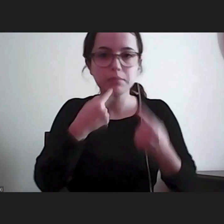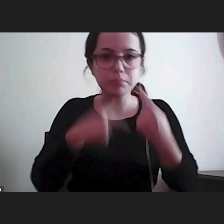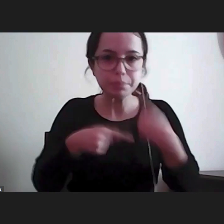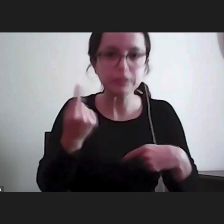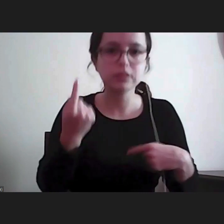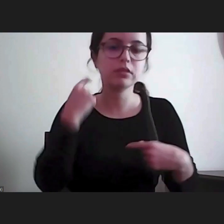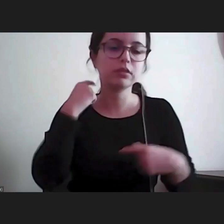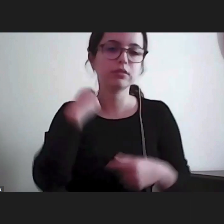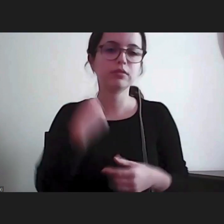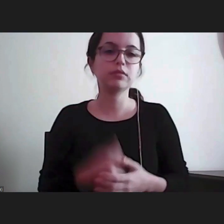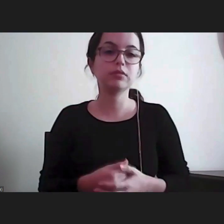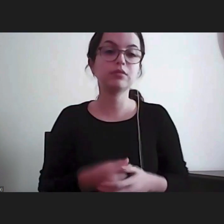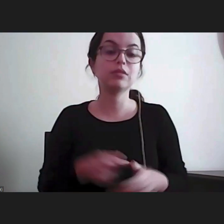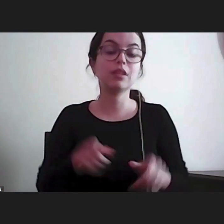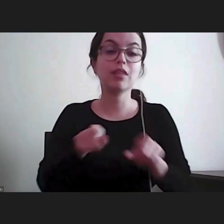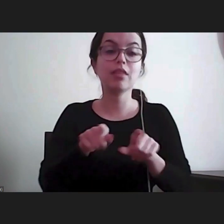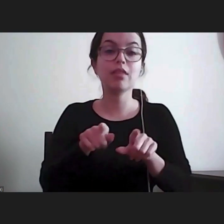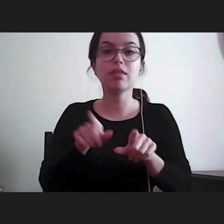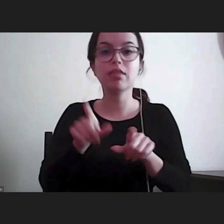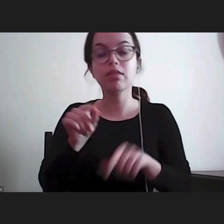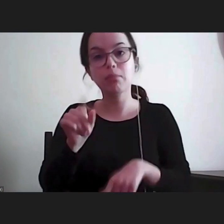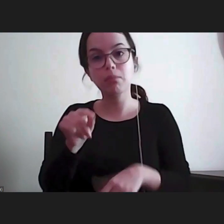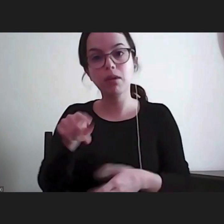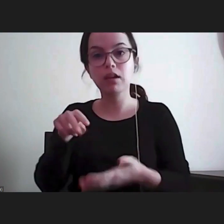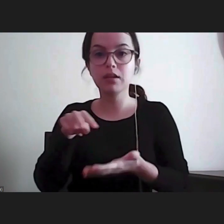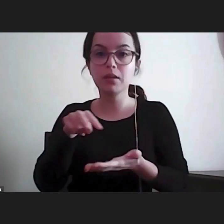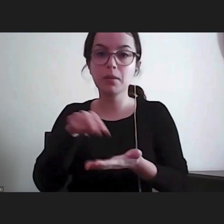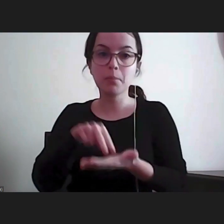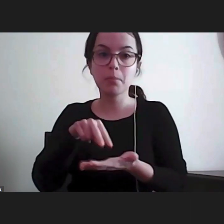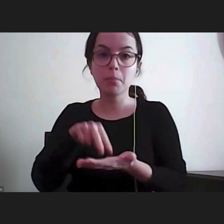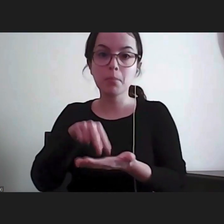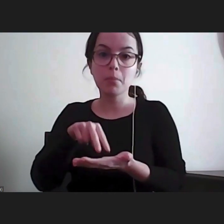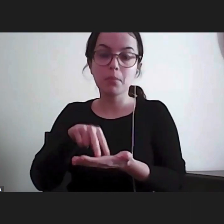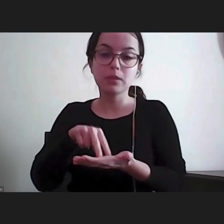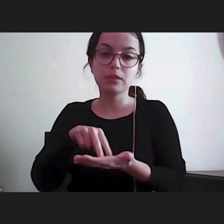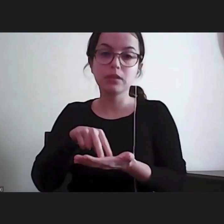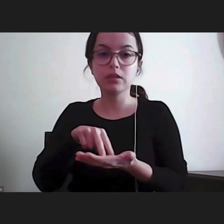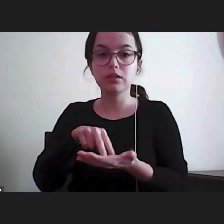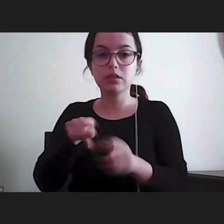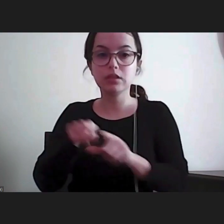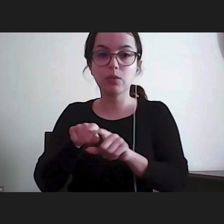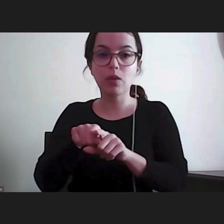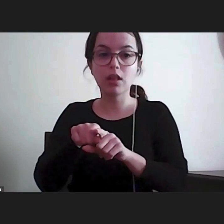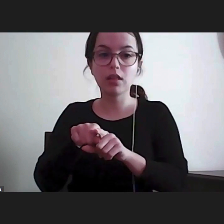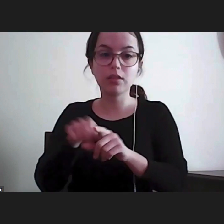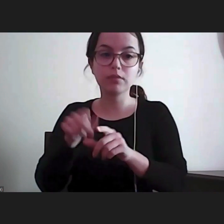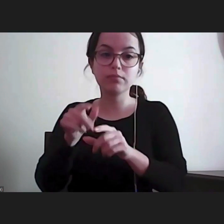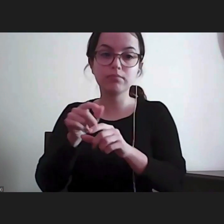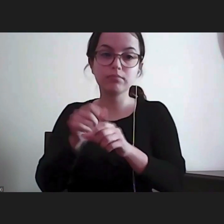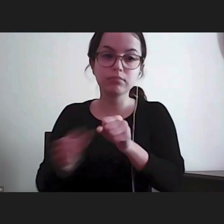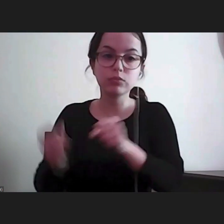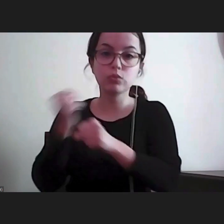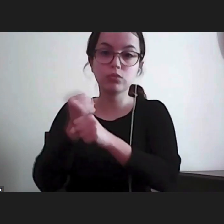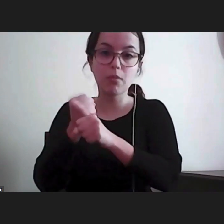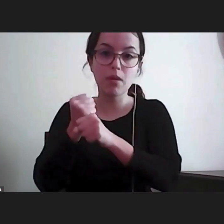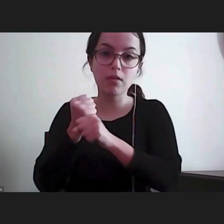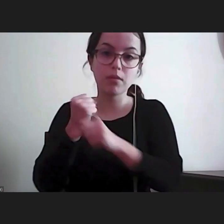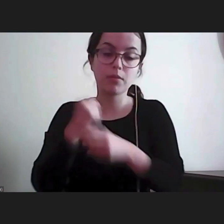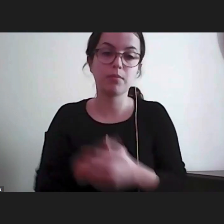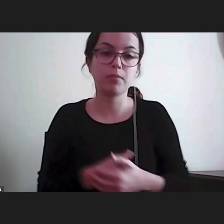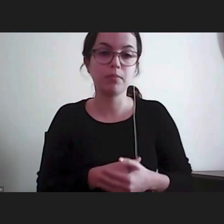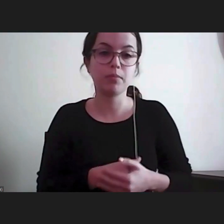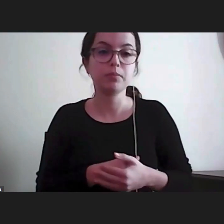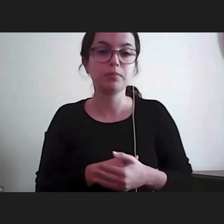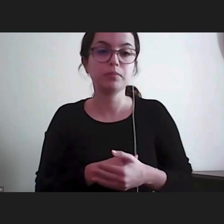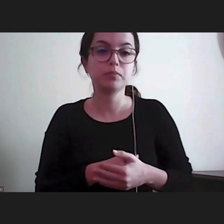e posiciona-se face aos poderes públicos. Ora bem, em relação aos poderes públicos,